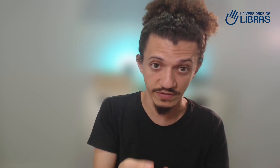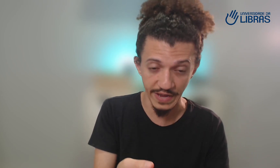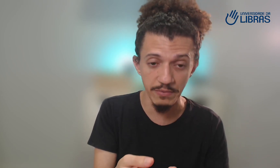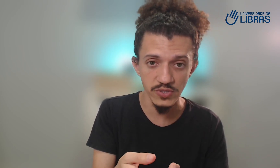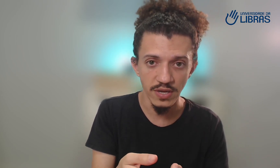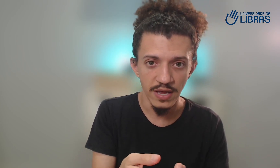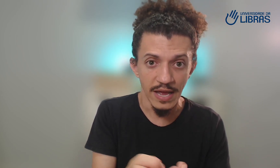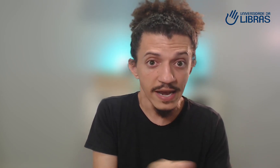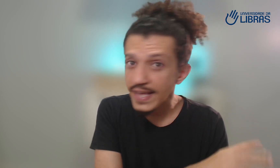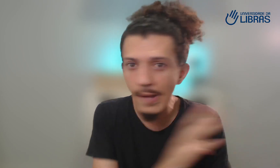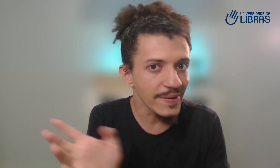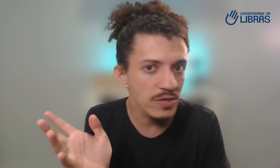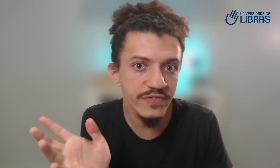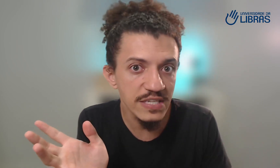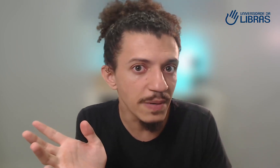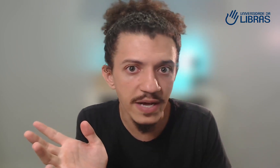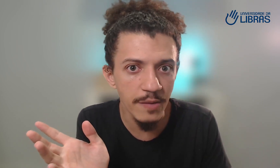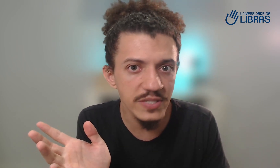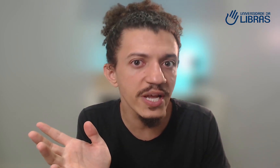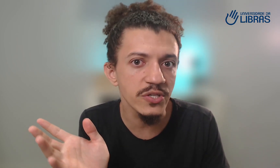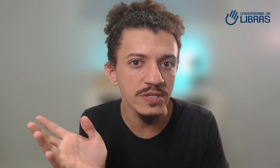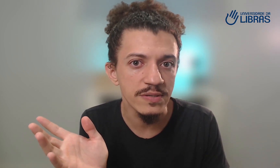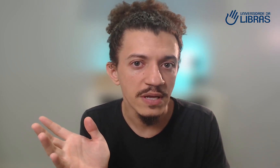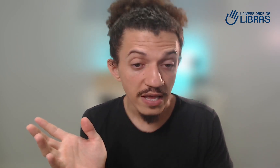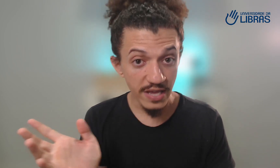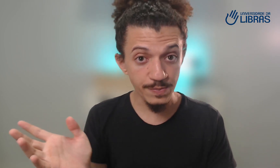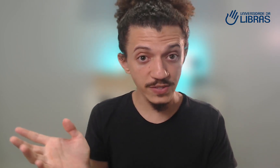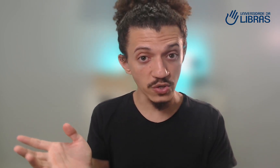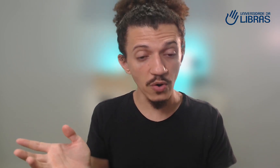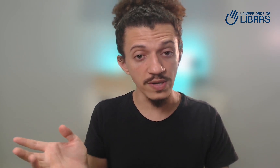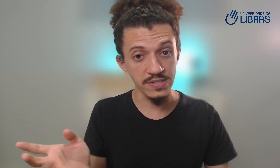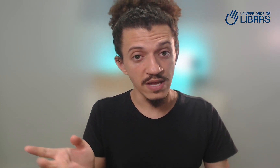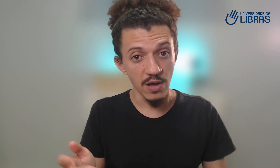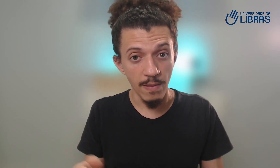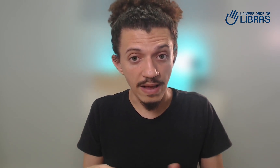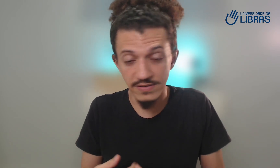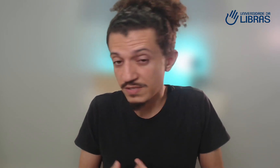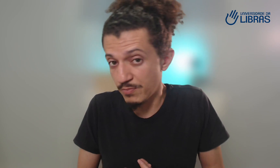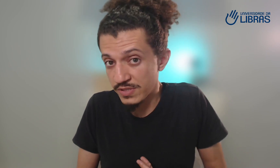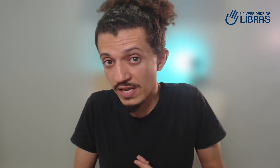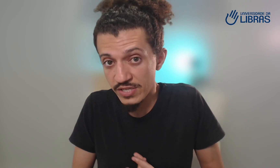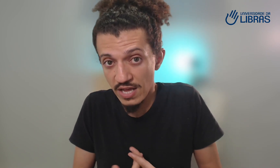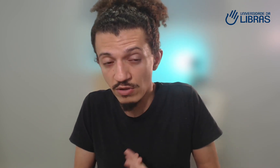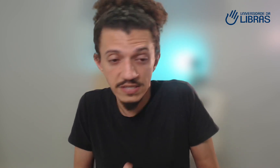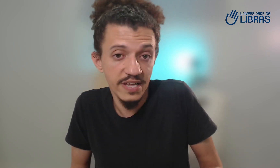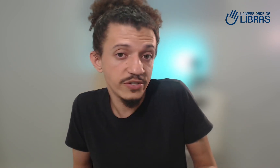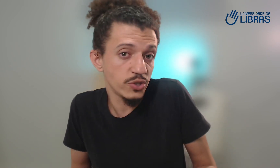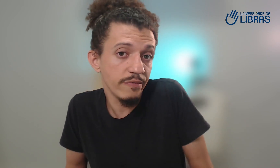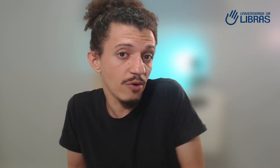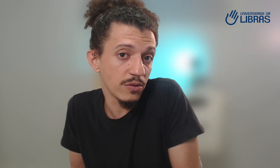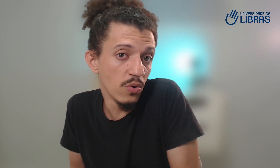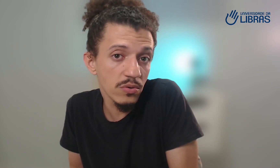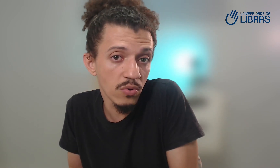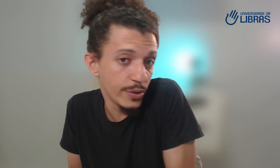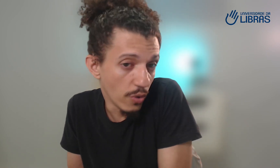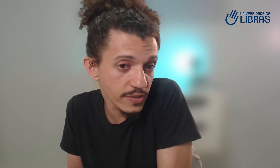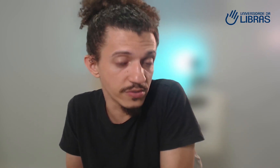tivemos, ninguém precisou de ficar explicando para a gente. E as pessoas, às vezes por ser adolescente, jovem ou adulto ou idoso,